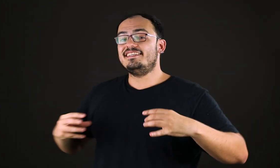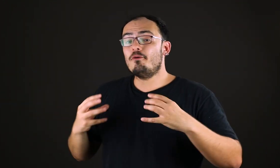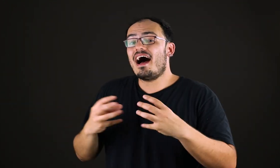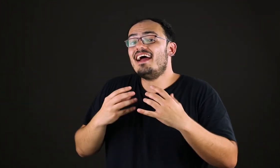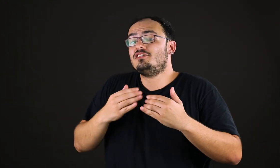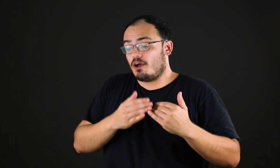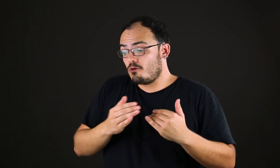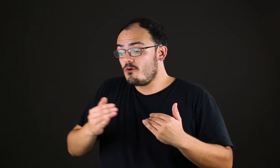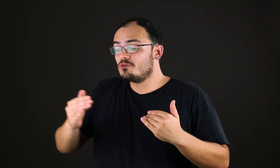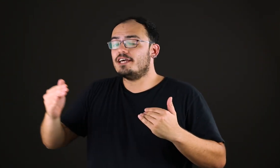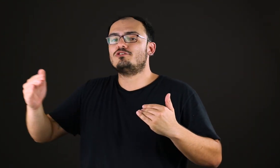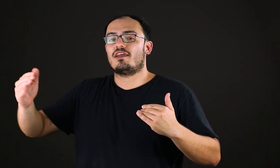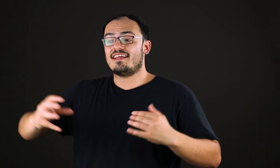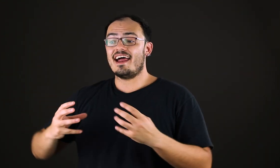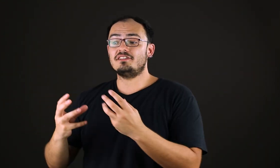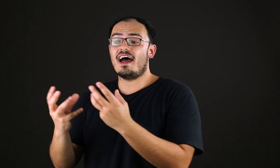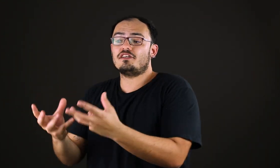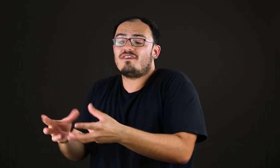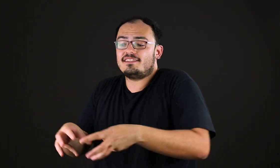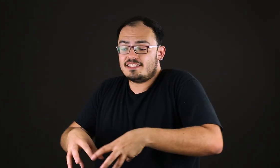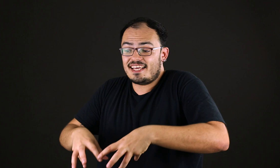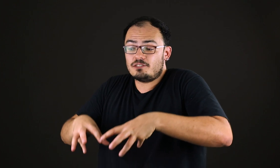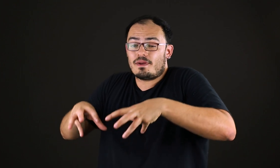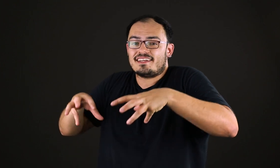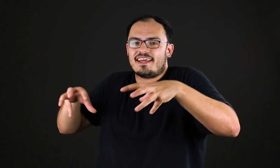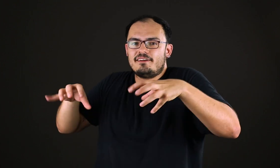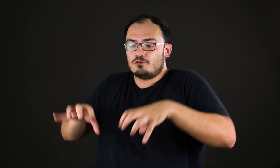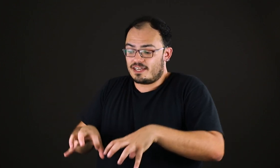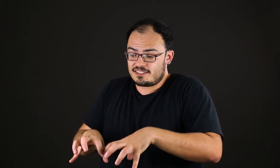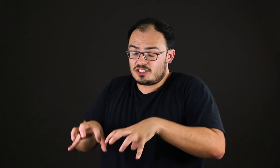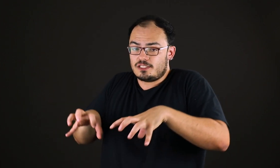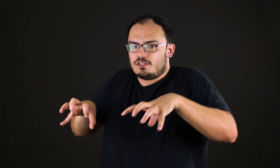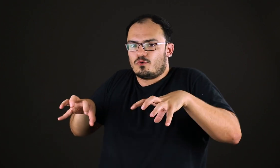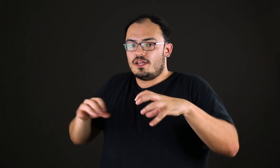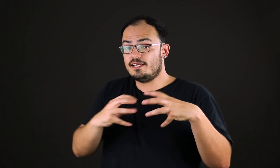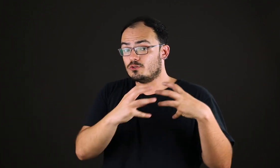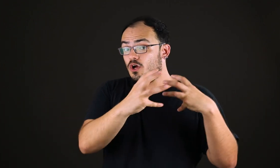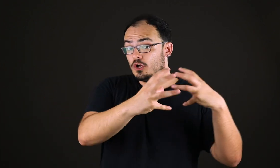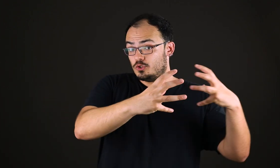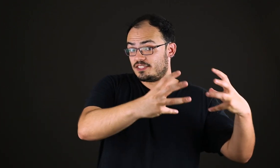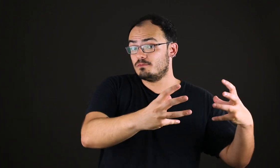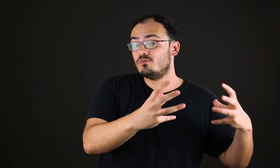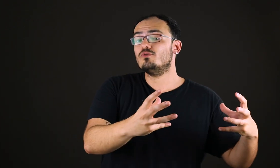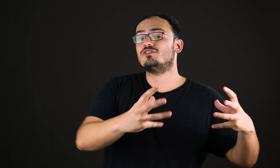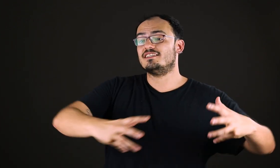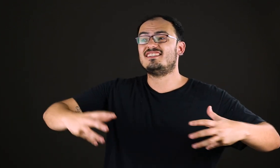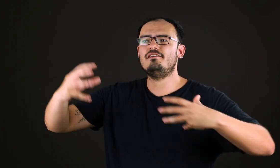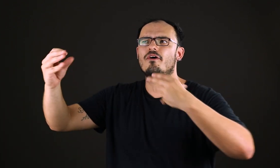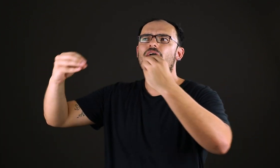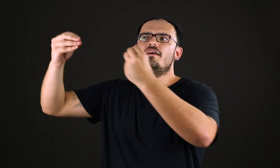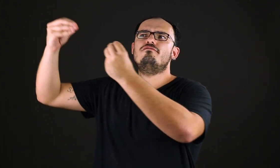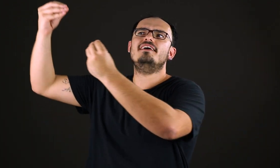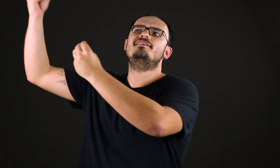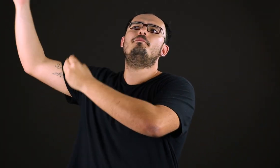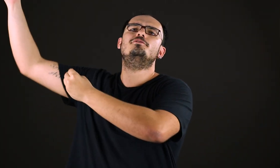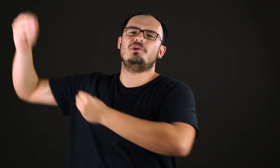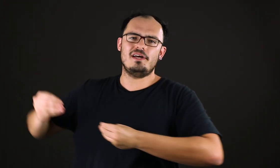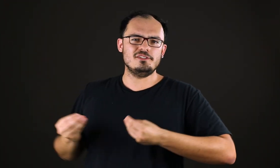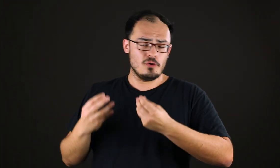Então a arte, ao longo da história da arte, a arte vai se desprendendo, vai se desvinculando deste mundo sensível e vai se aproximando